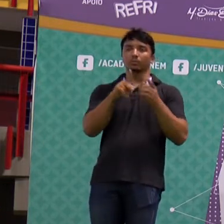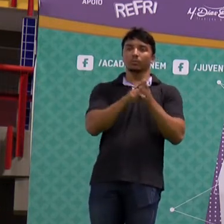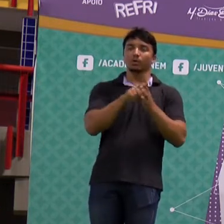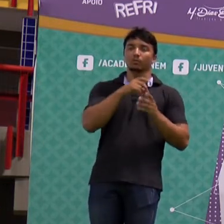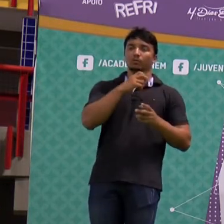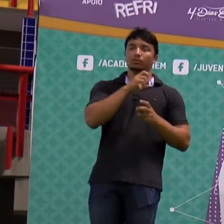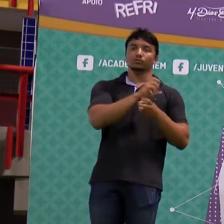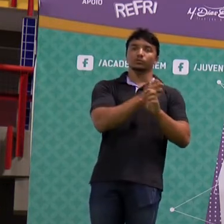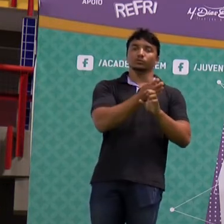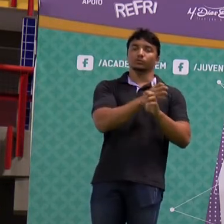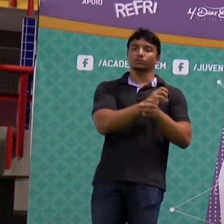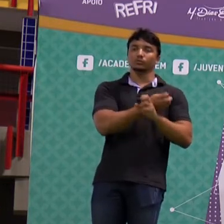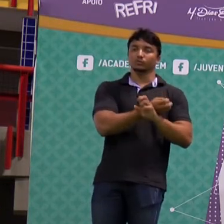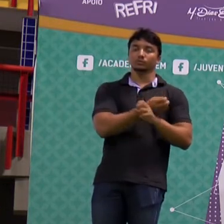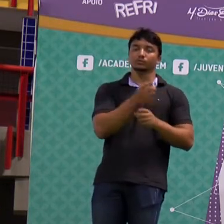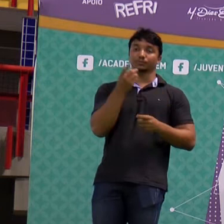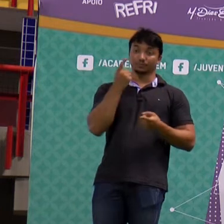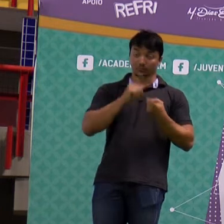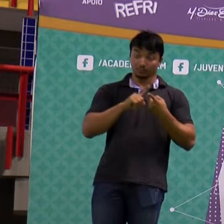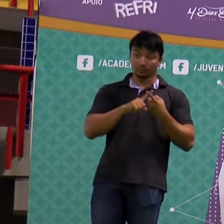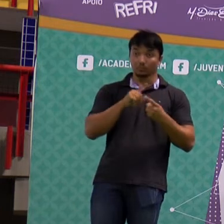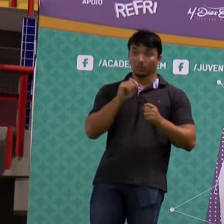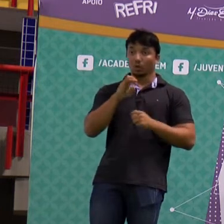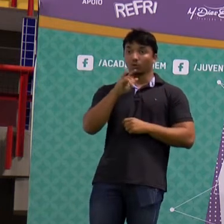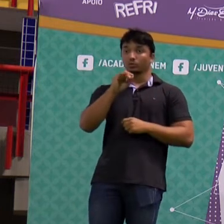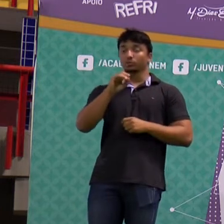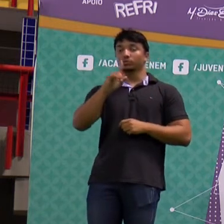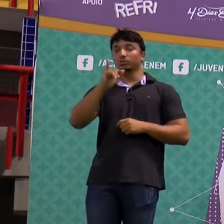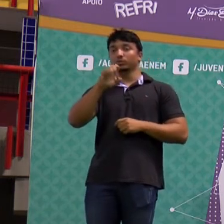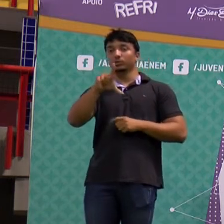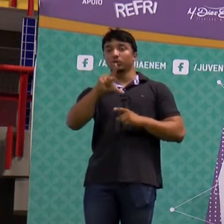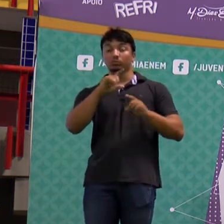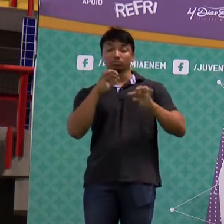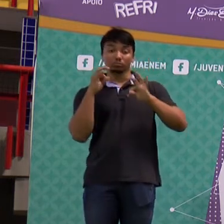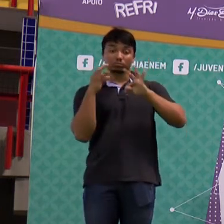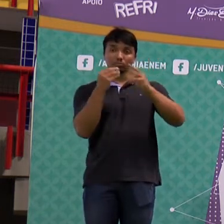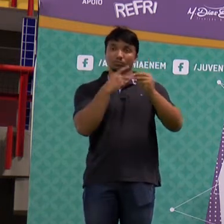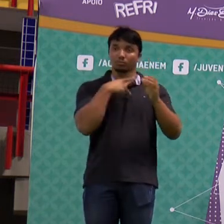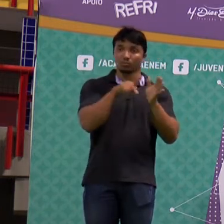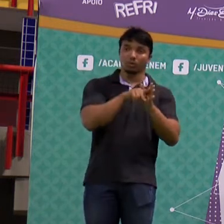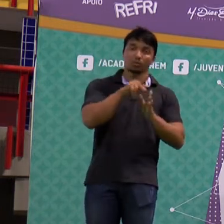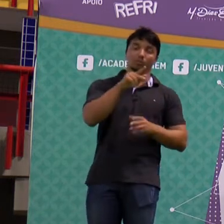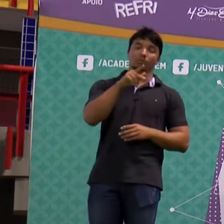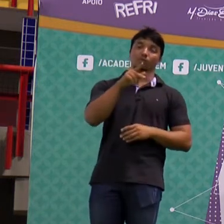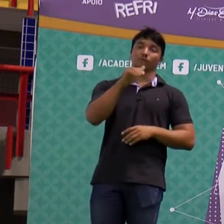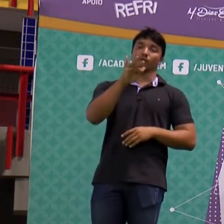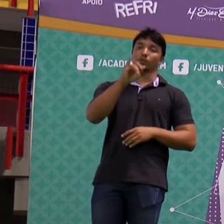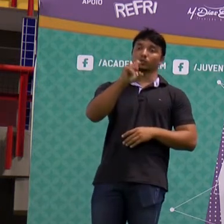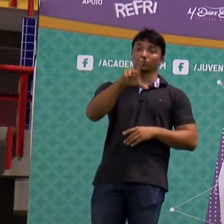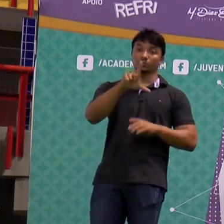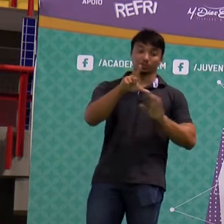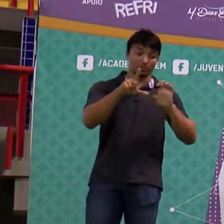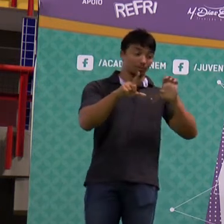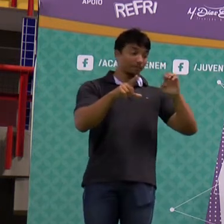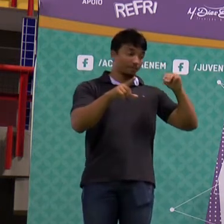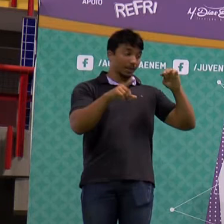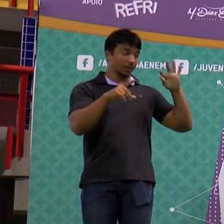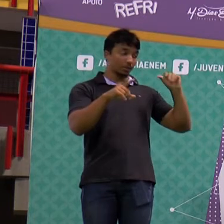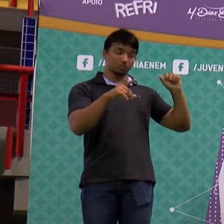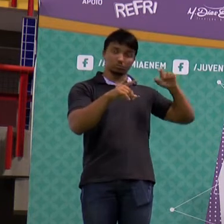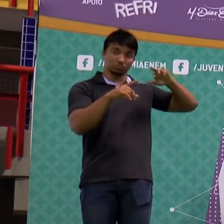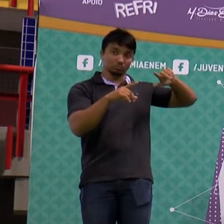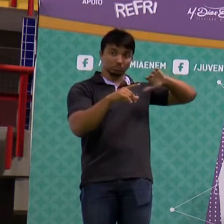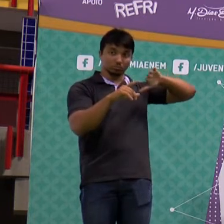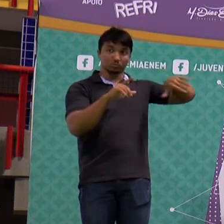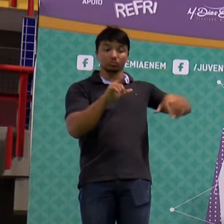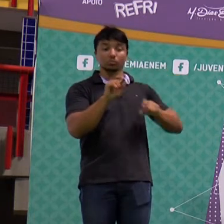Então, o óleo diesel, pessoal, ele libera, assim como todos os combustíveis fósseis, tirando o metano, derivados de petróleo,